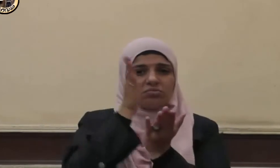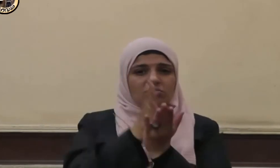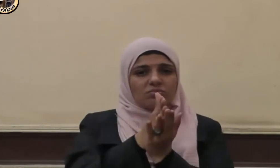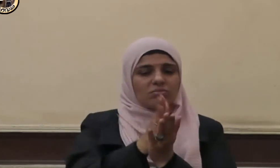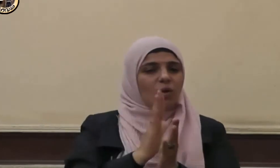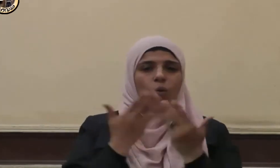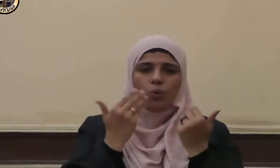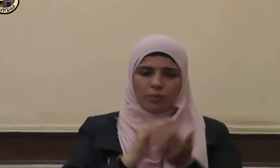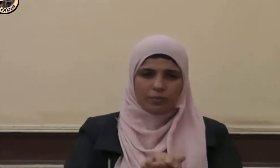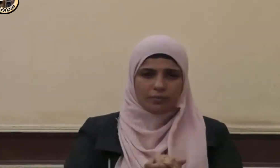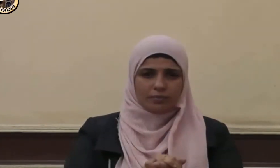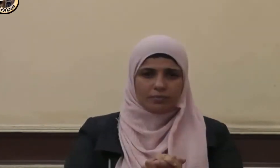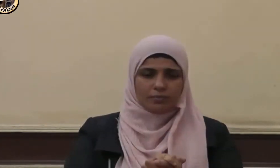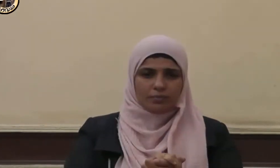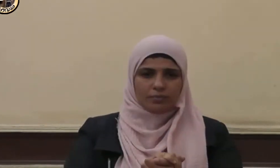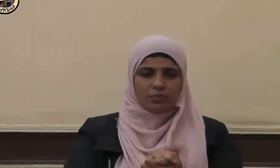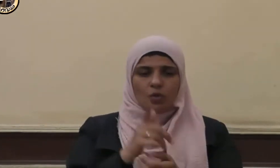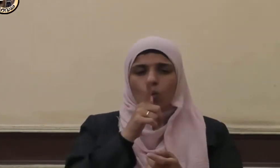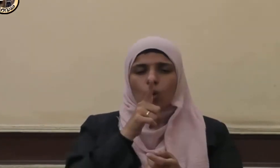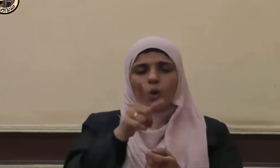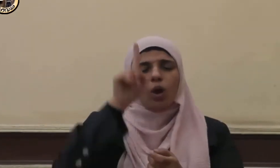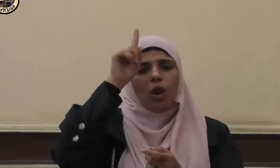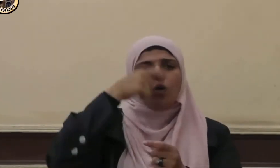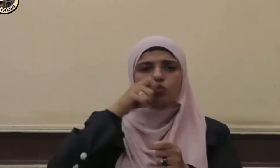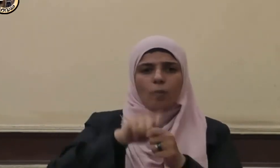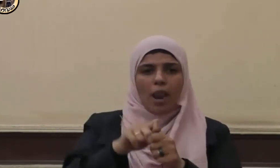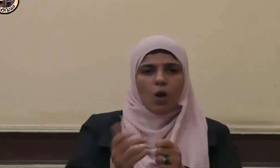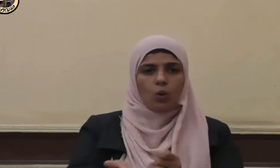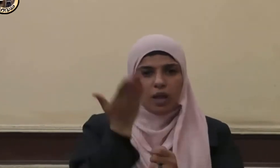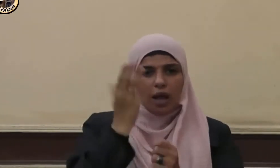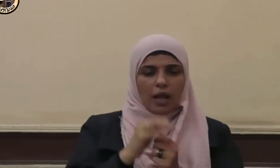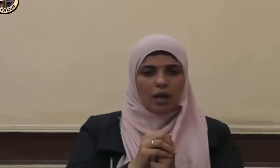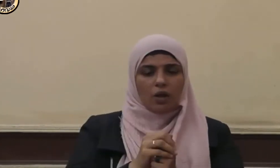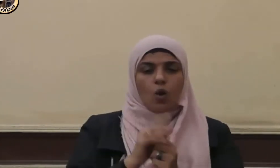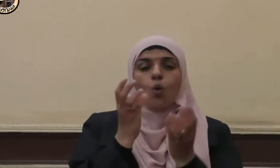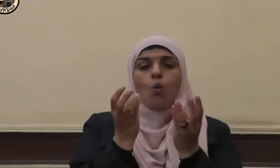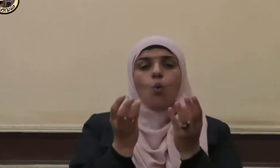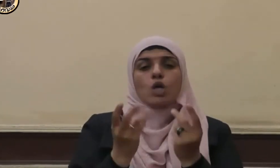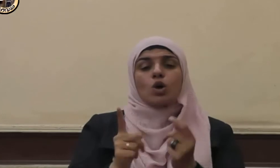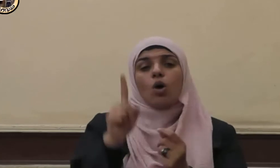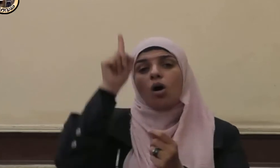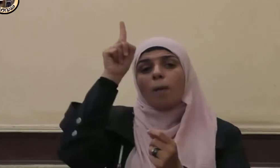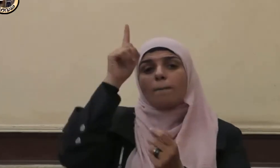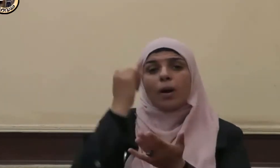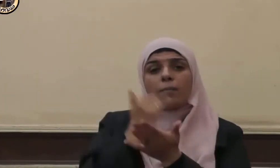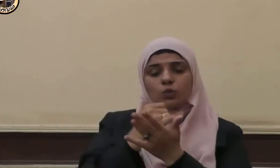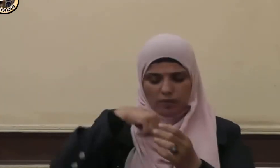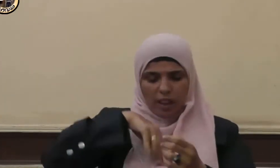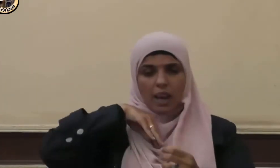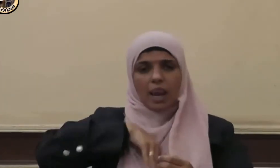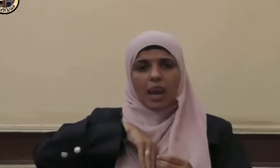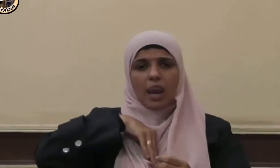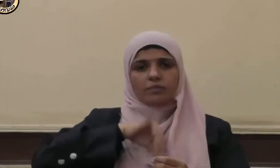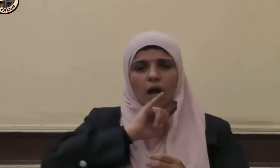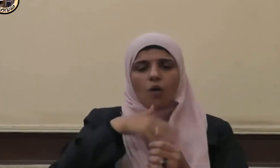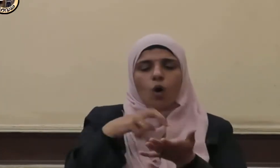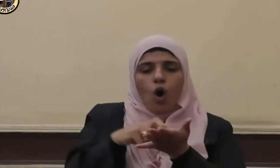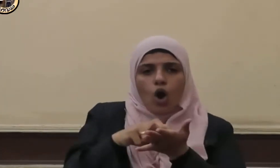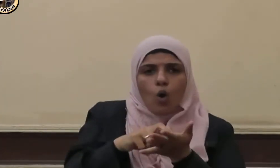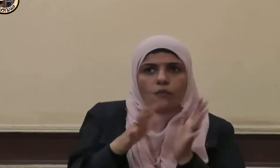ويقول سبحانا واذكر ربك في نفسك تضرعا وخيفة